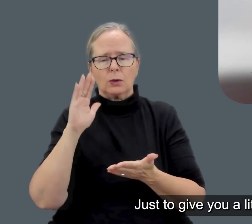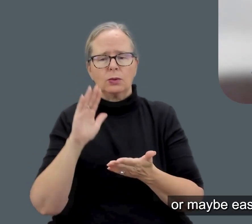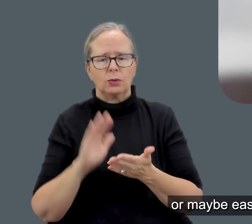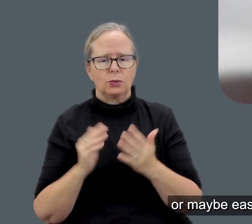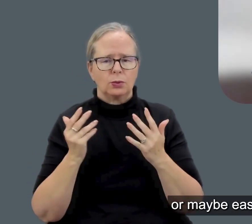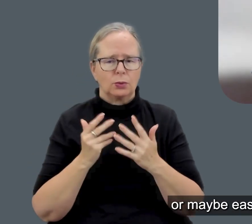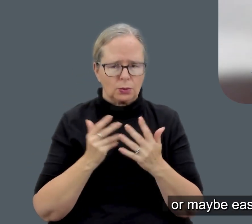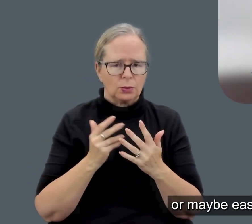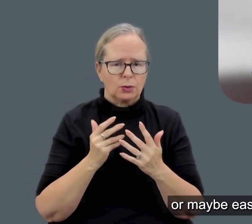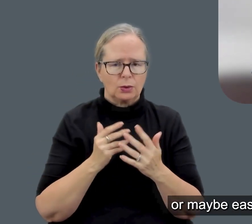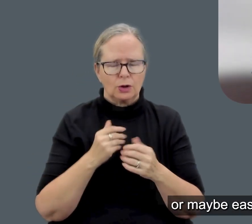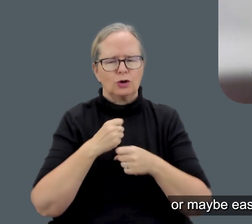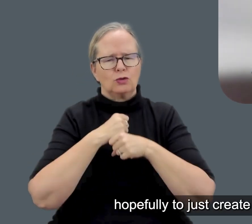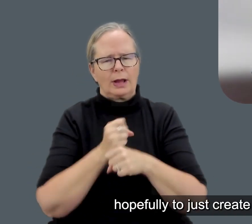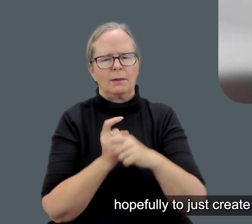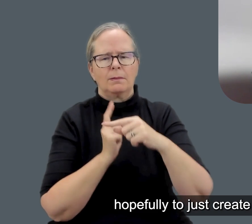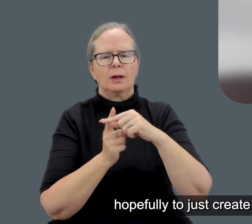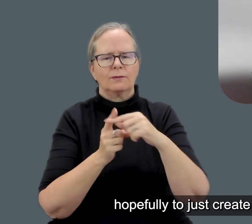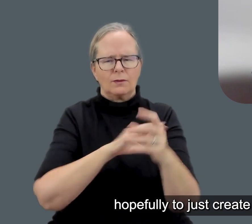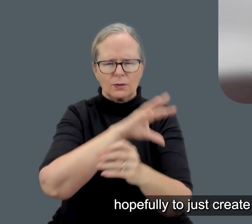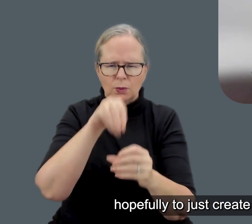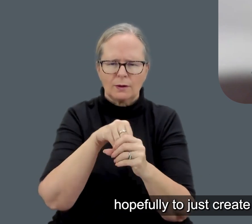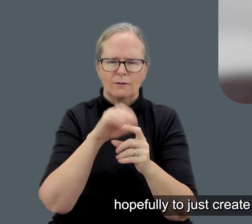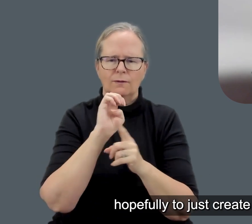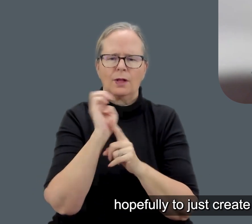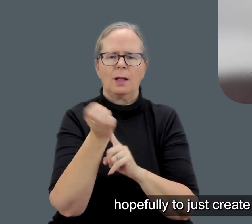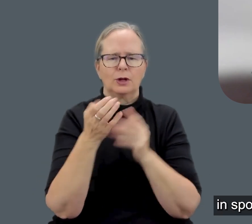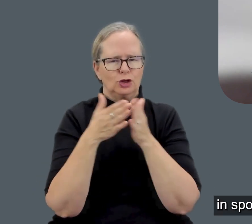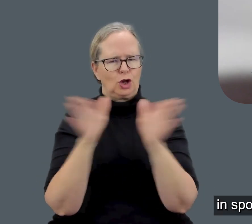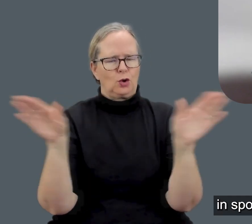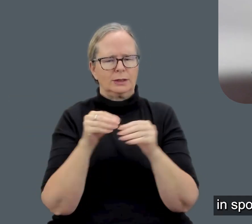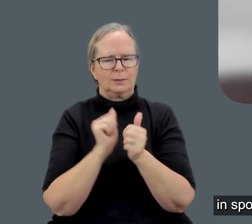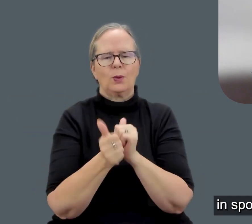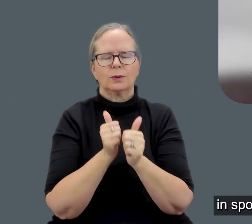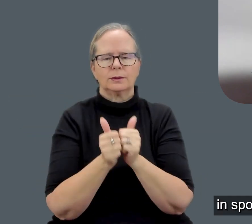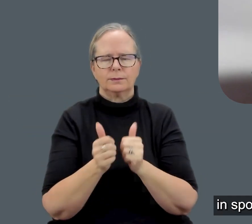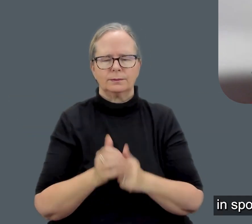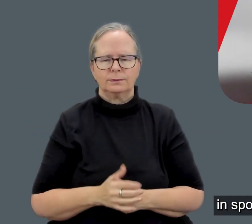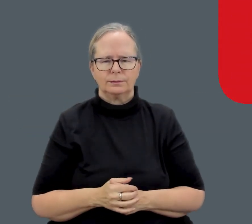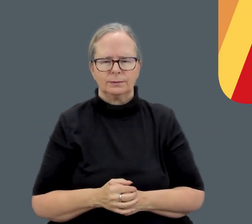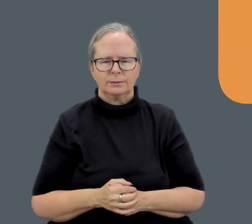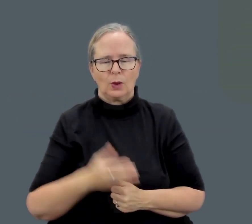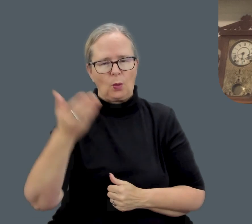mind or maybe ease the apprehension, hopefully to, you know, just create a more inclusive environment in sport in general.